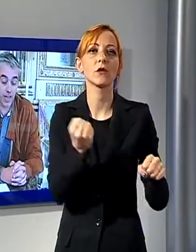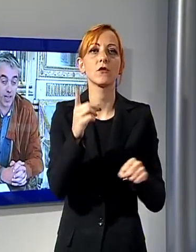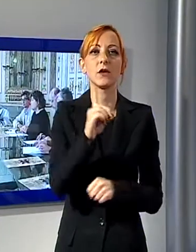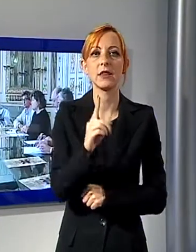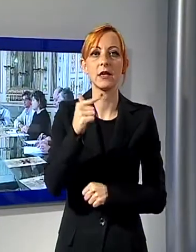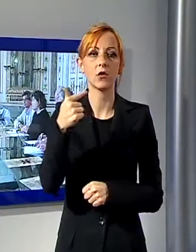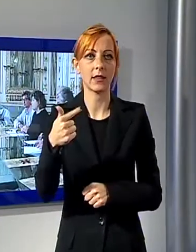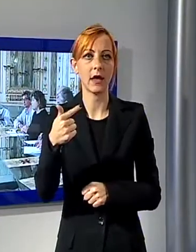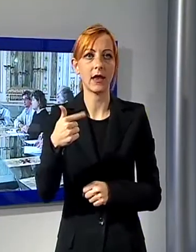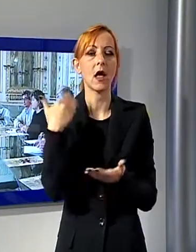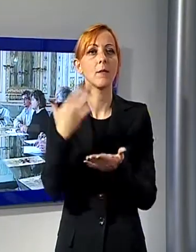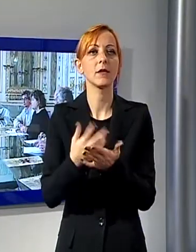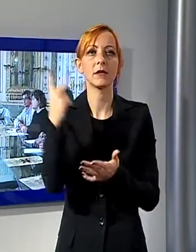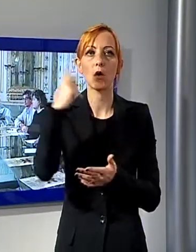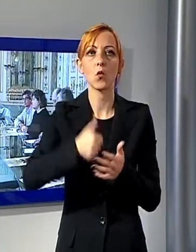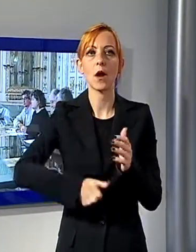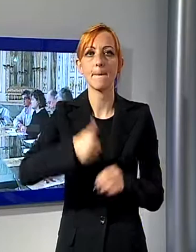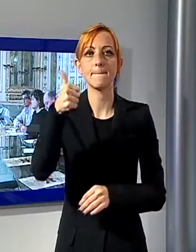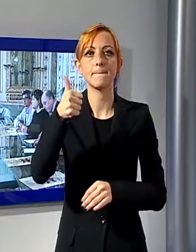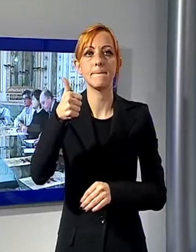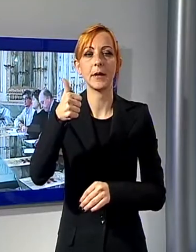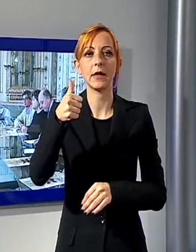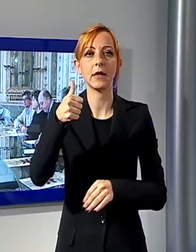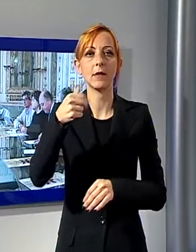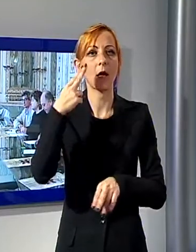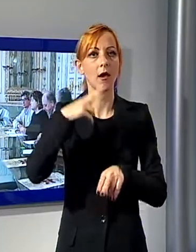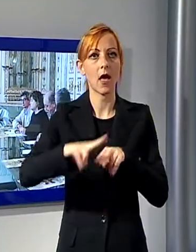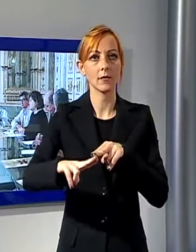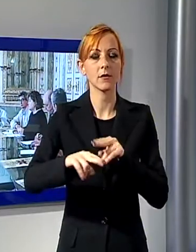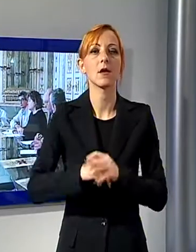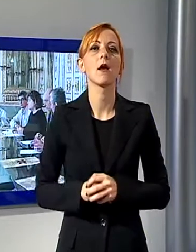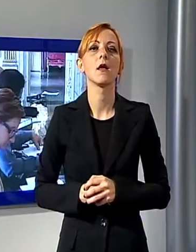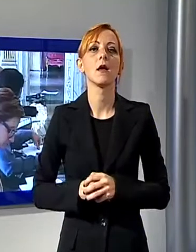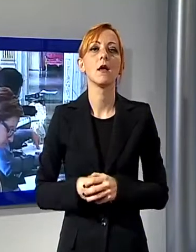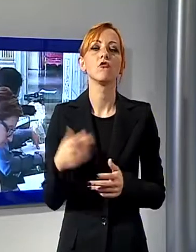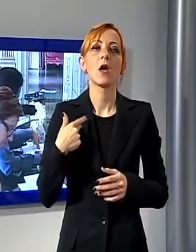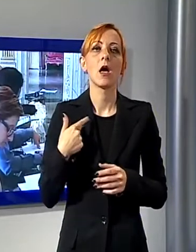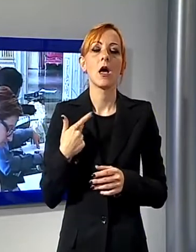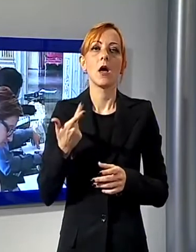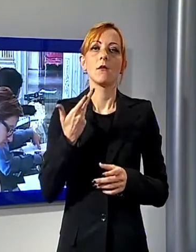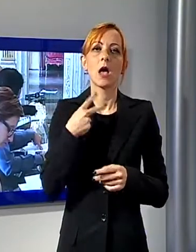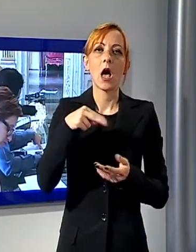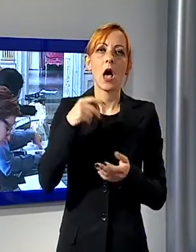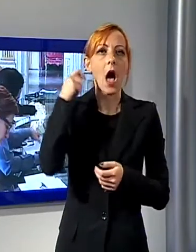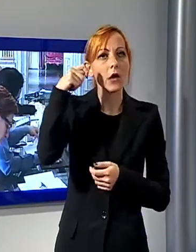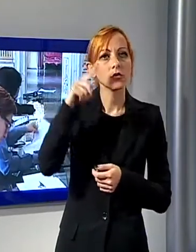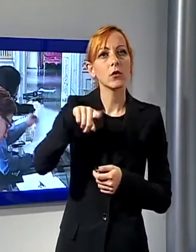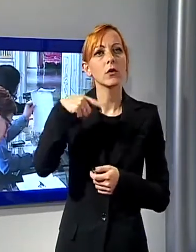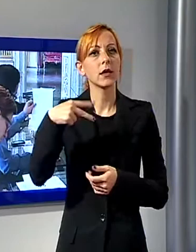Lo spettacolo, con la regia di Marco Solari e interpretato da attori e ballerini, vuole proporre al pubblico la varietà degli scritti di